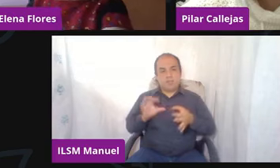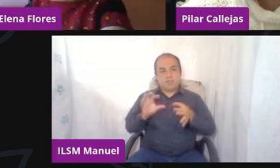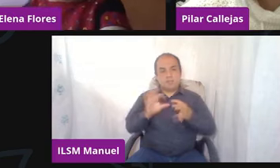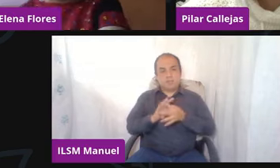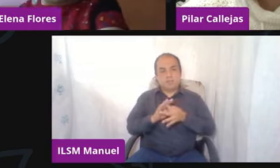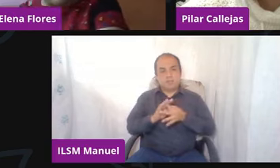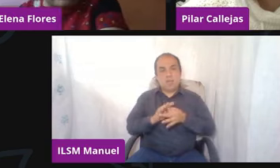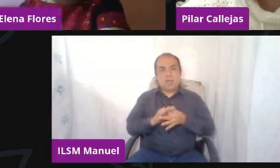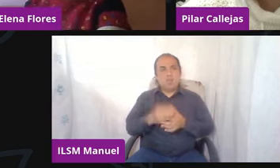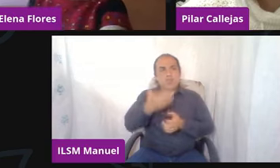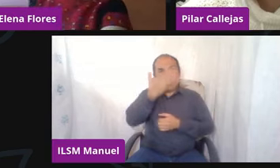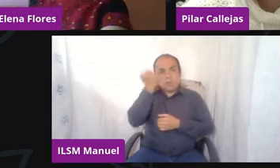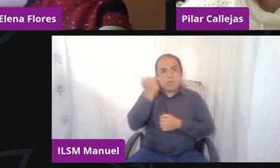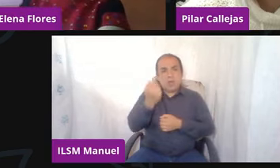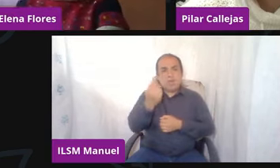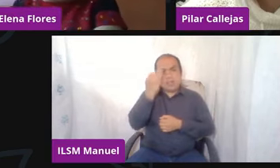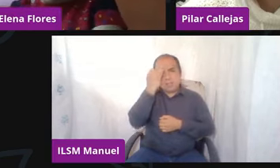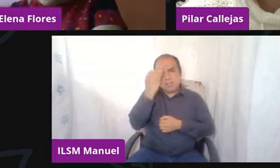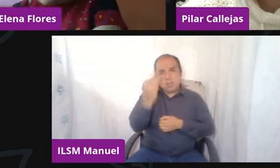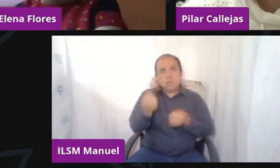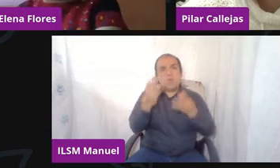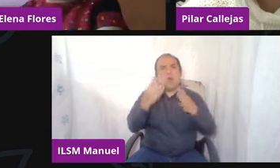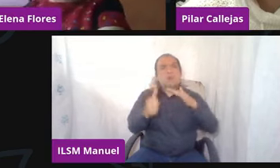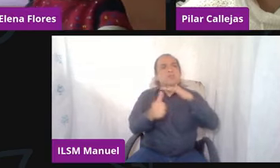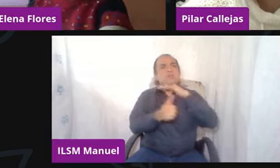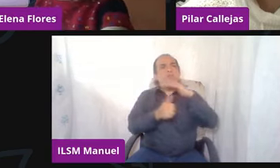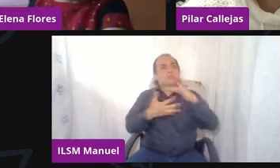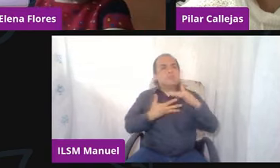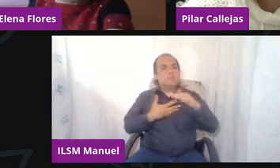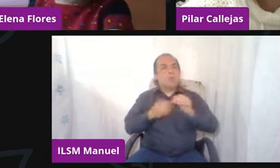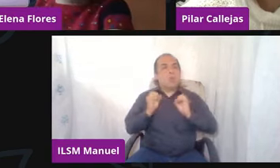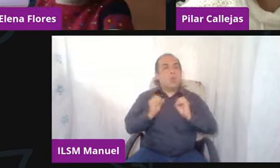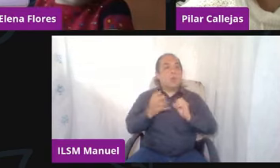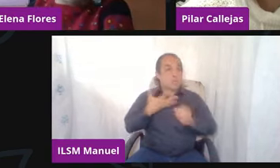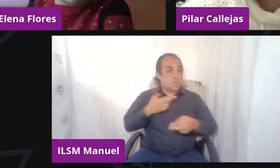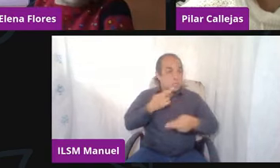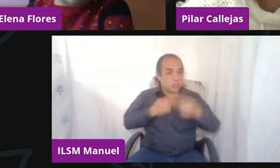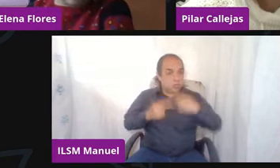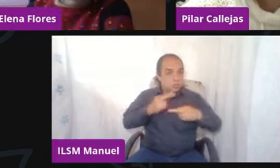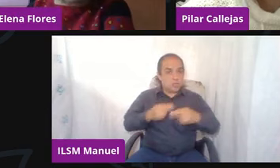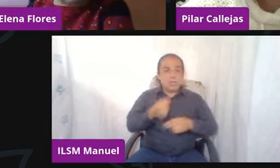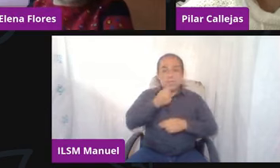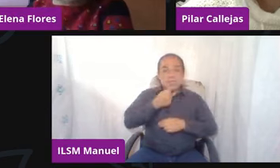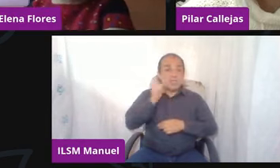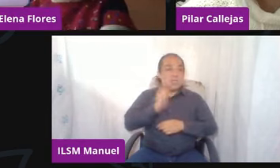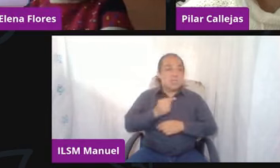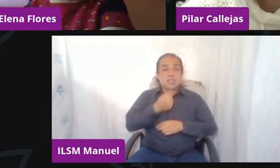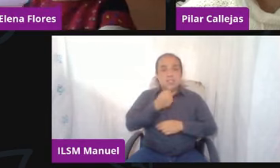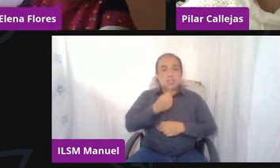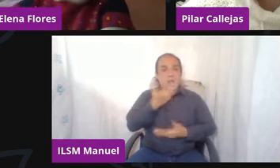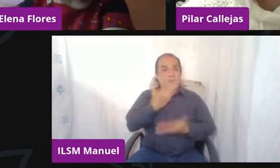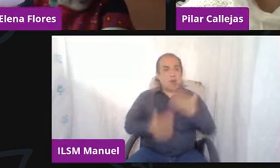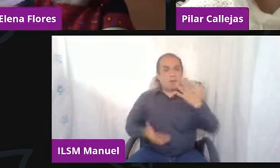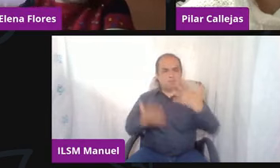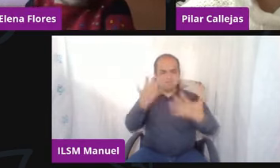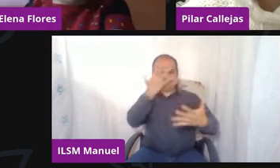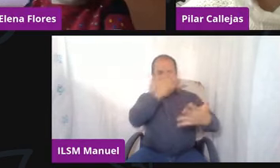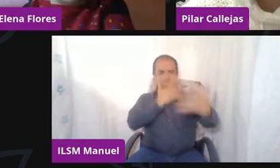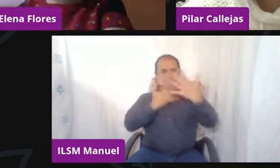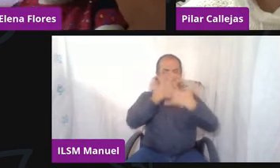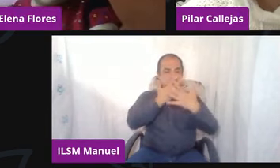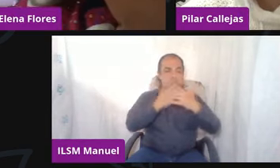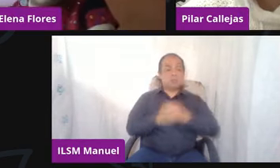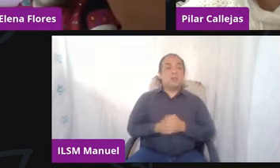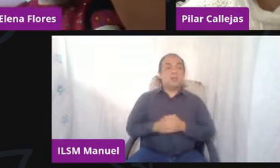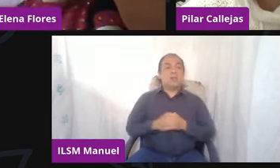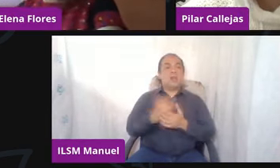saber cuánto durará este aislamiento, si ya habrá retorno. Las niñas y los niños ahora están súper confundidos porque se habla ya de